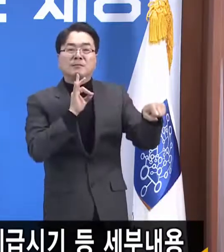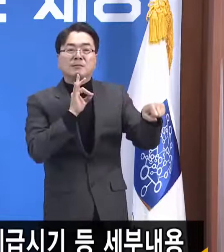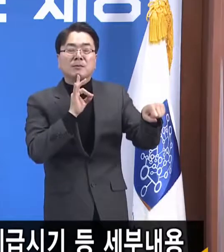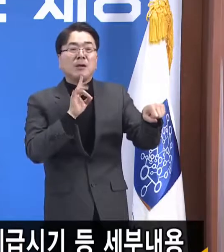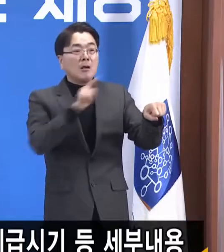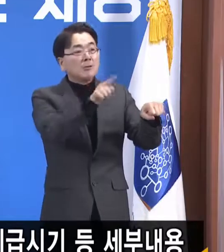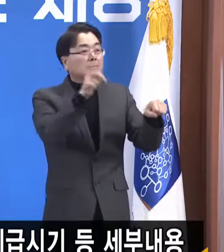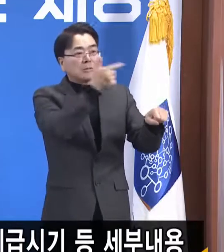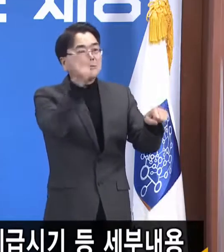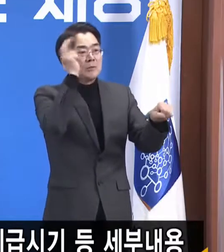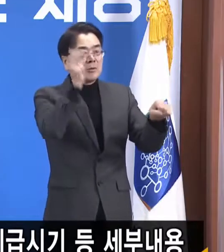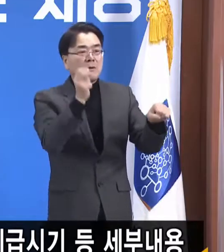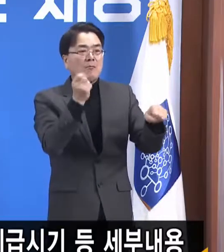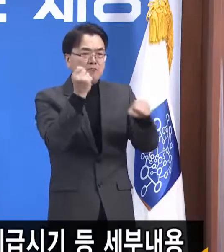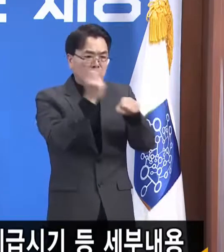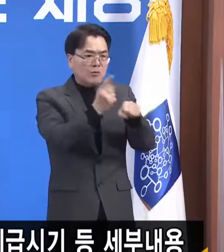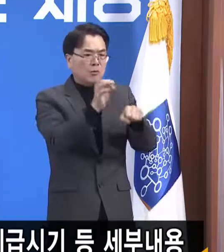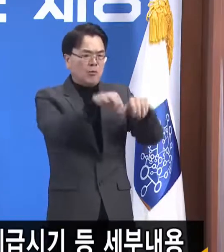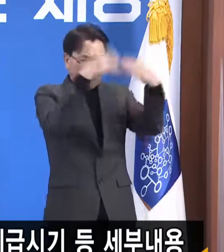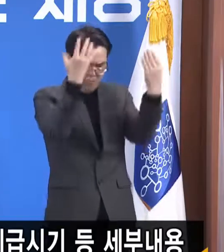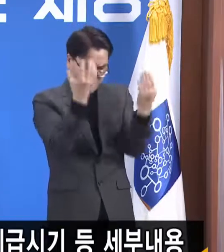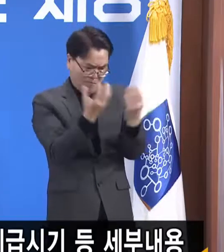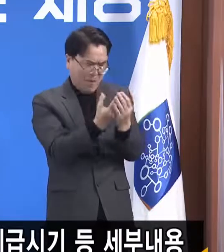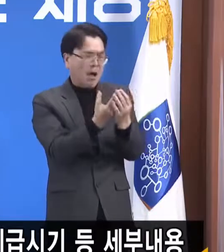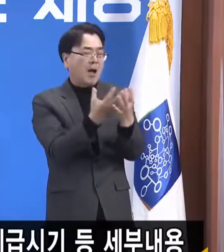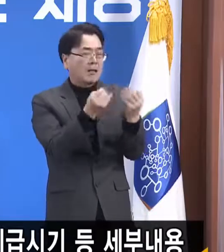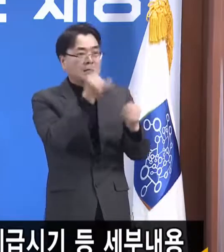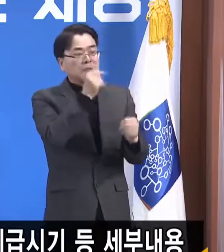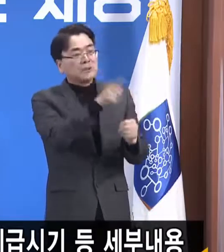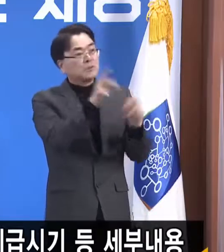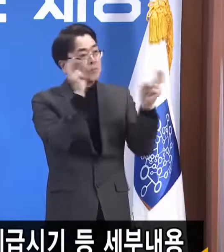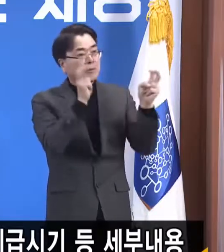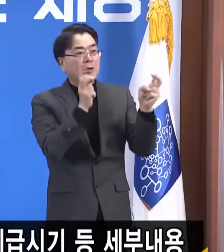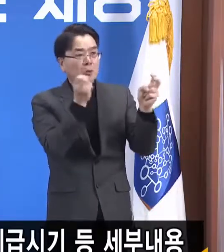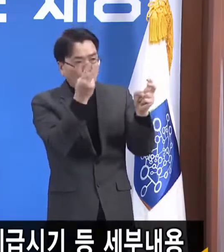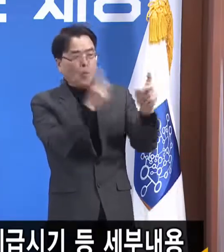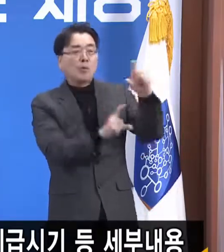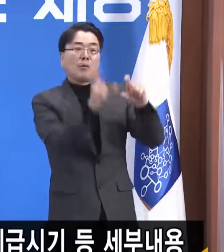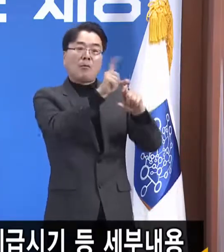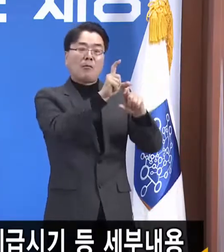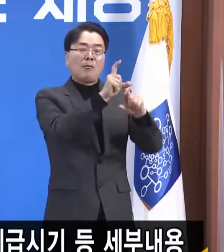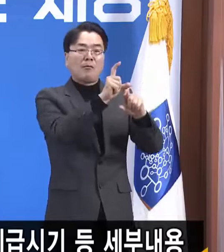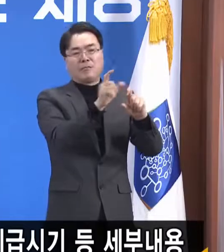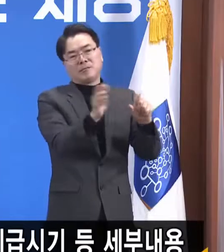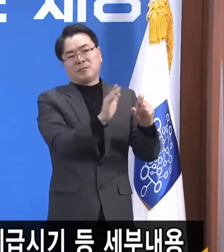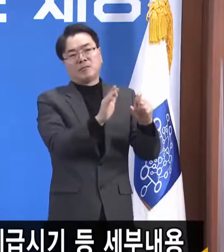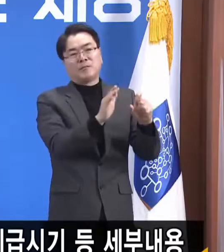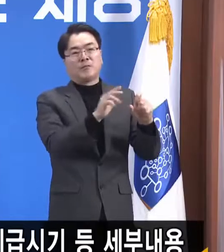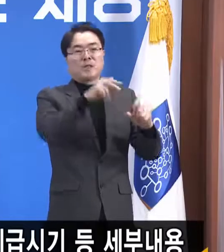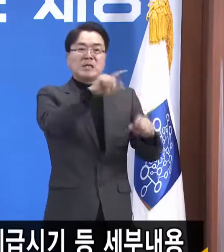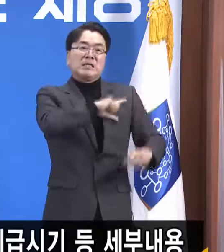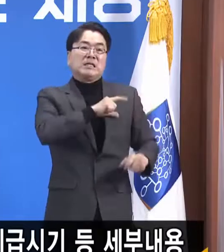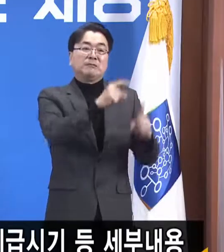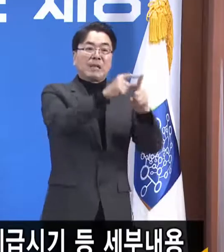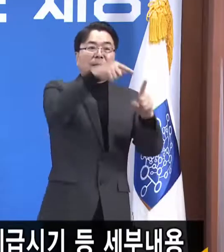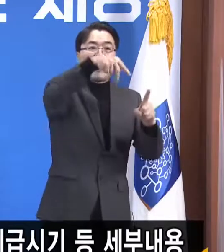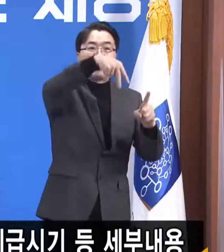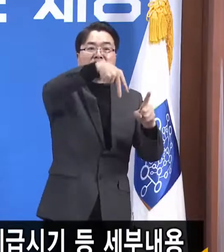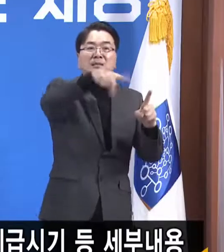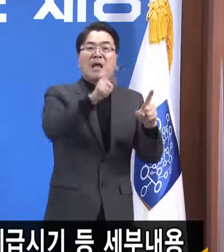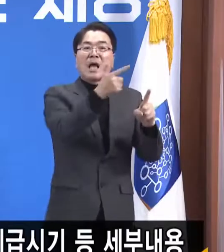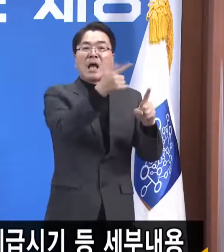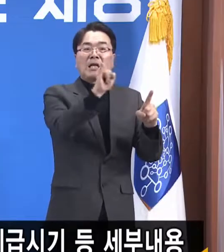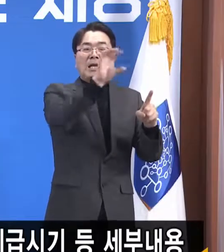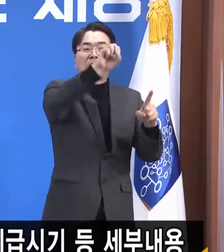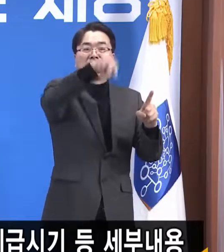안 그래도 돈이 남아서 계속 쌓고 있는 사내 유보금이 계속 늘어나가는 상태이기 때문에 사내 유보금 금액이 숫자가 하나 둘